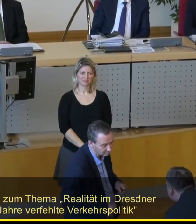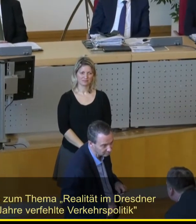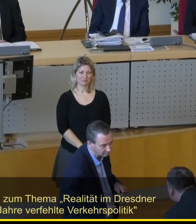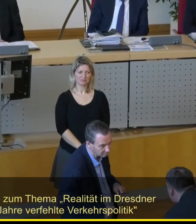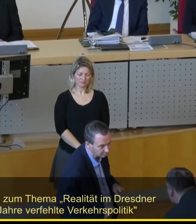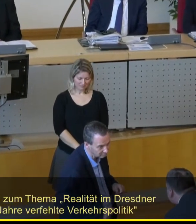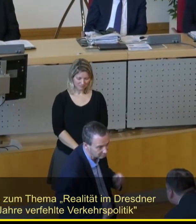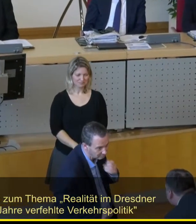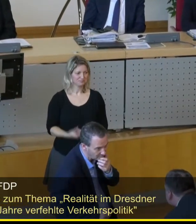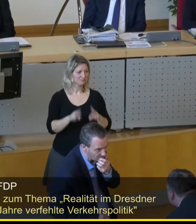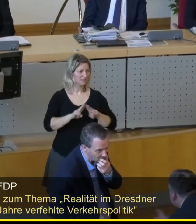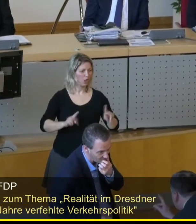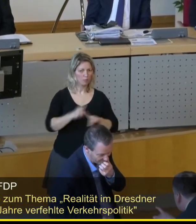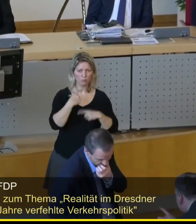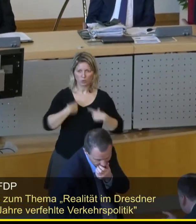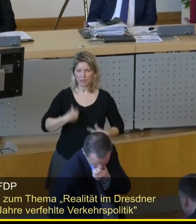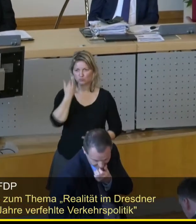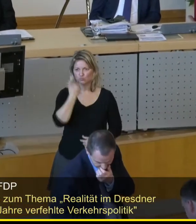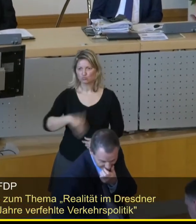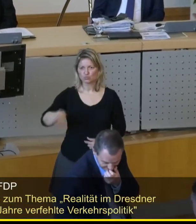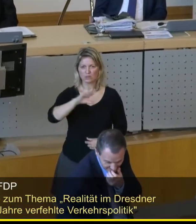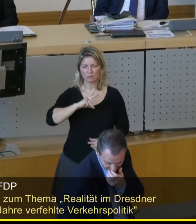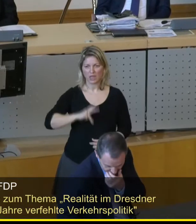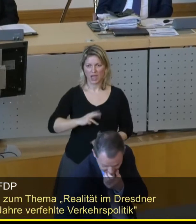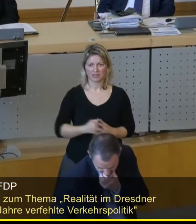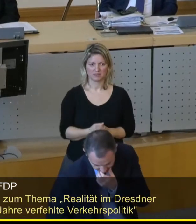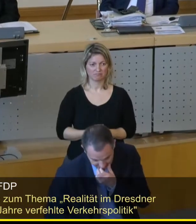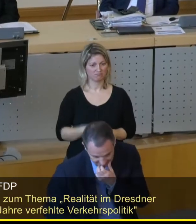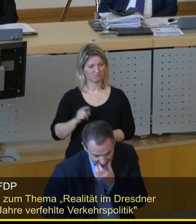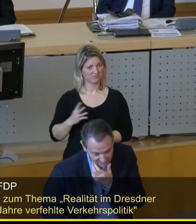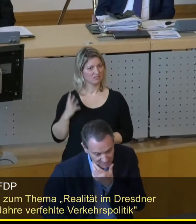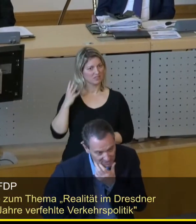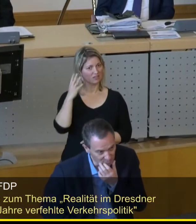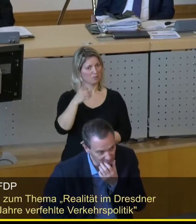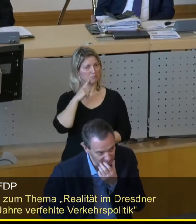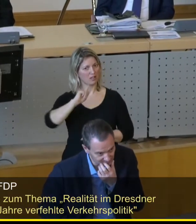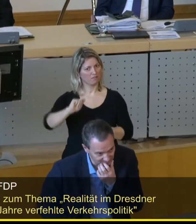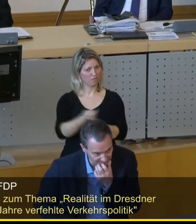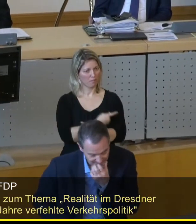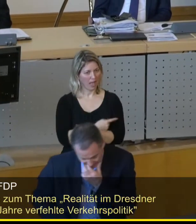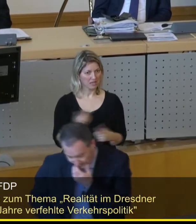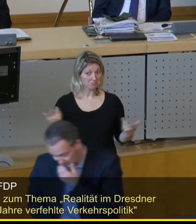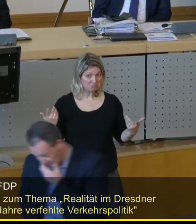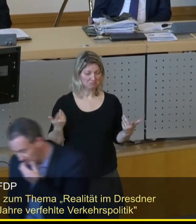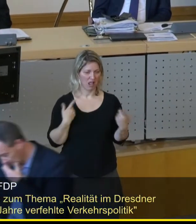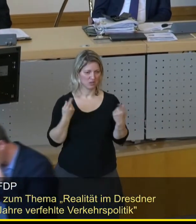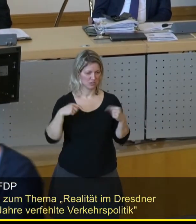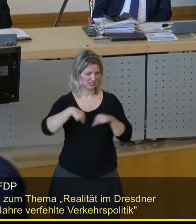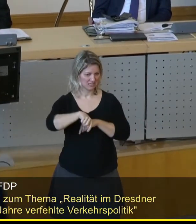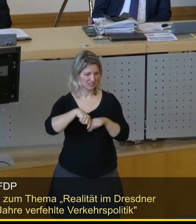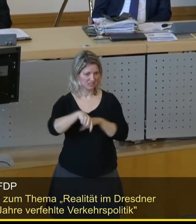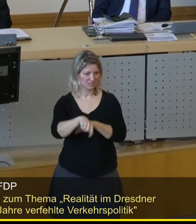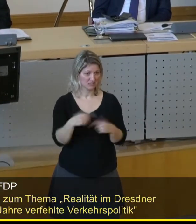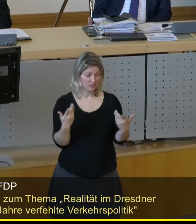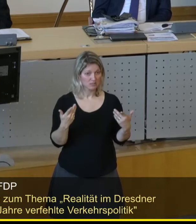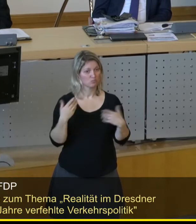Sehr geehrter Herr Oberbürgermeister, meine Damen und Herren, die Legislaturperiode ist fast zu Ende. Es wird also allerhöchste Zeit, ein